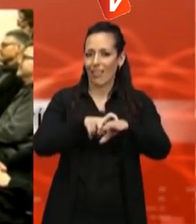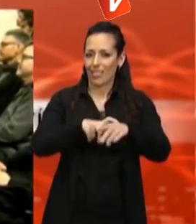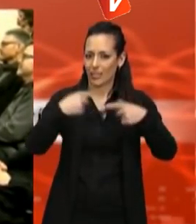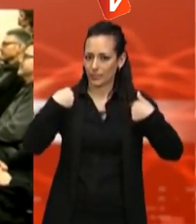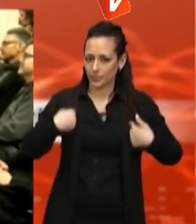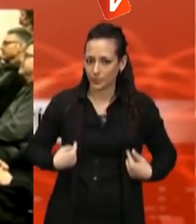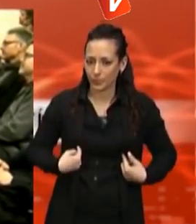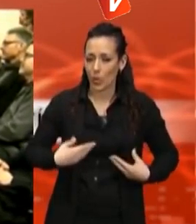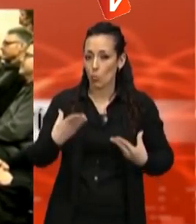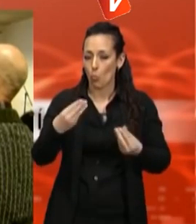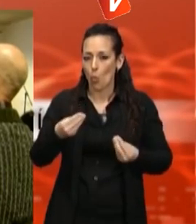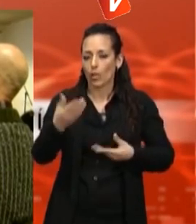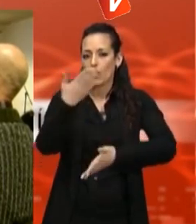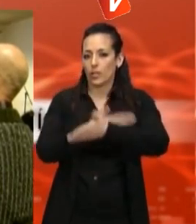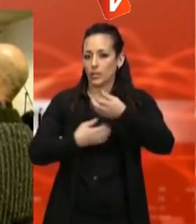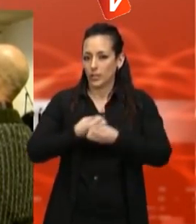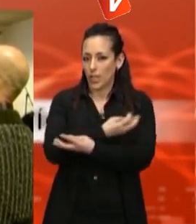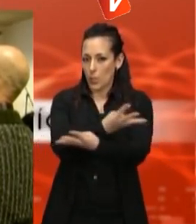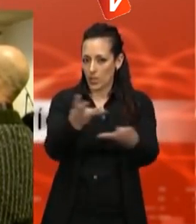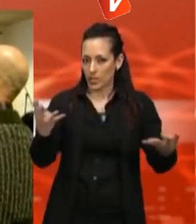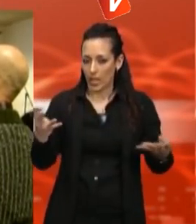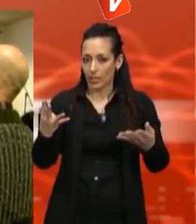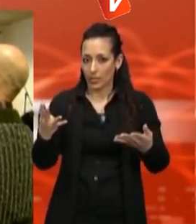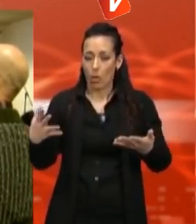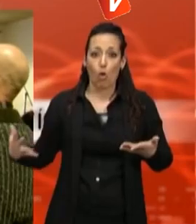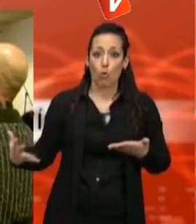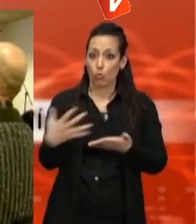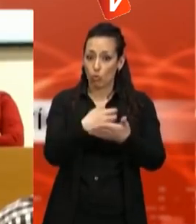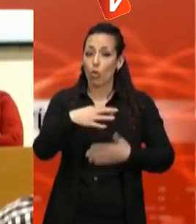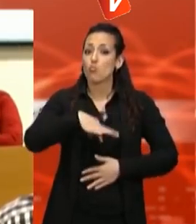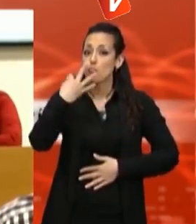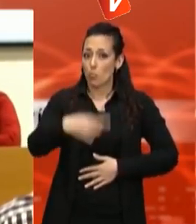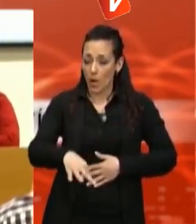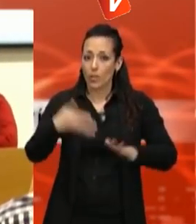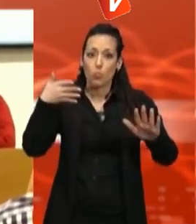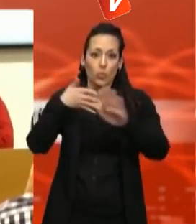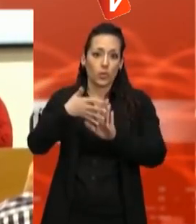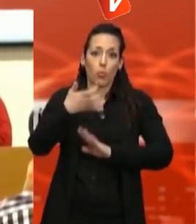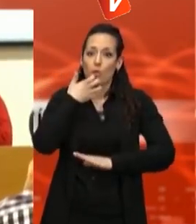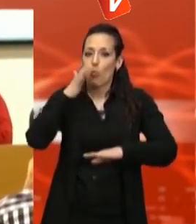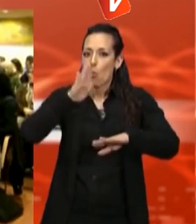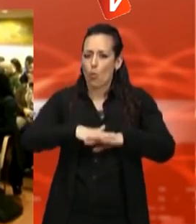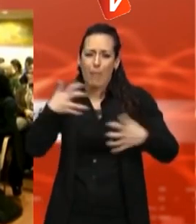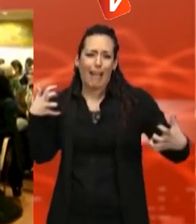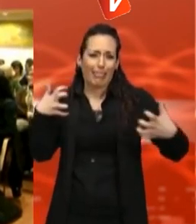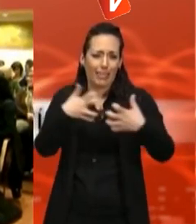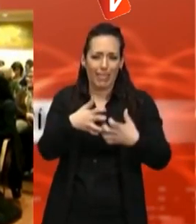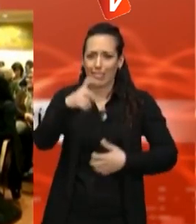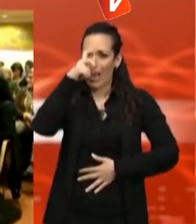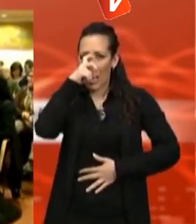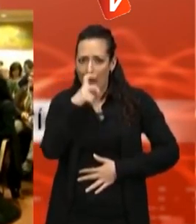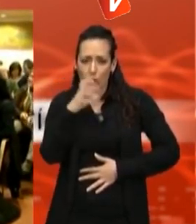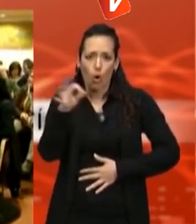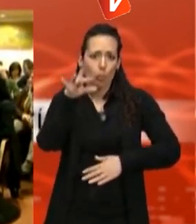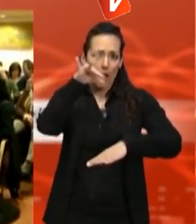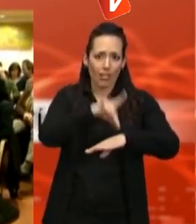o pluridiscapacitat. A més, tots ho som, en potència, perquè l'edat, un accident o una malaltia ens pot catgirar la vida d